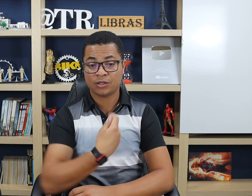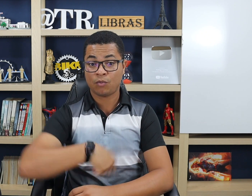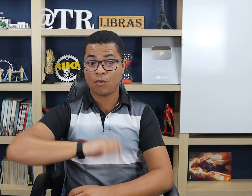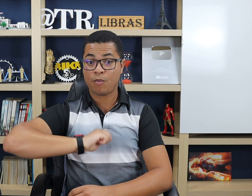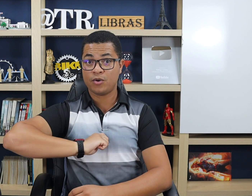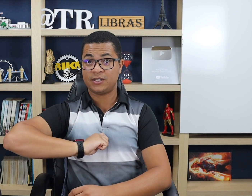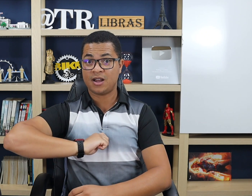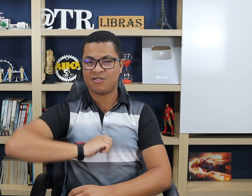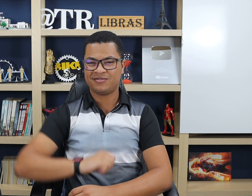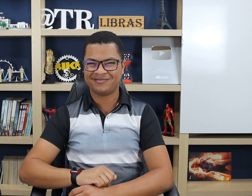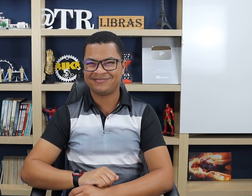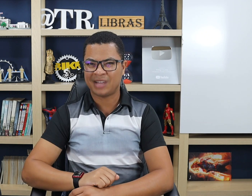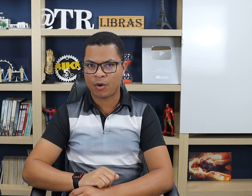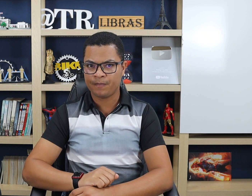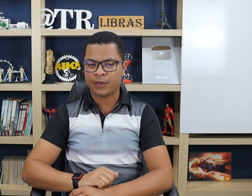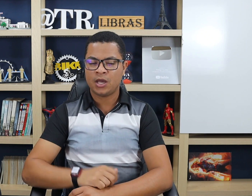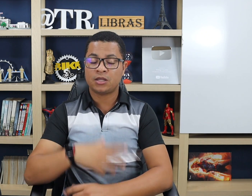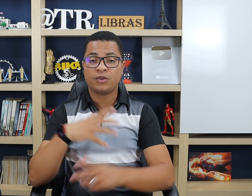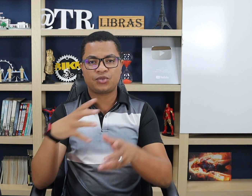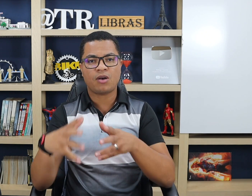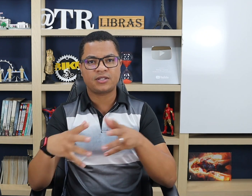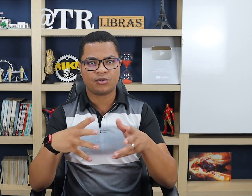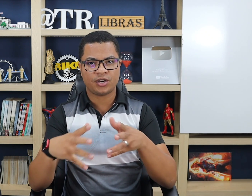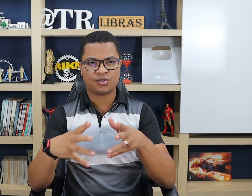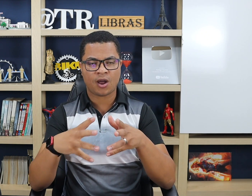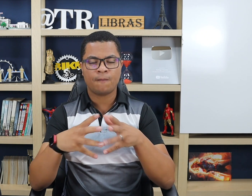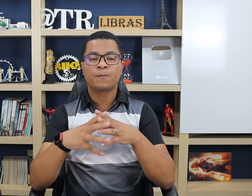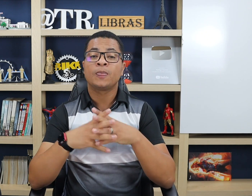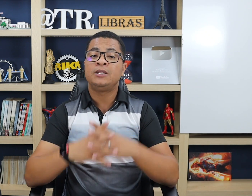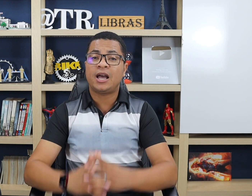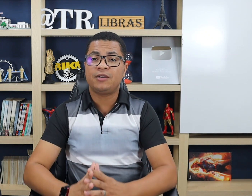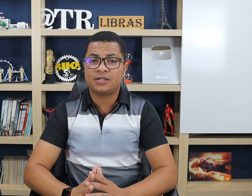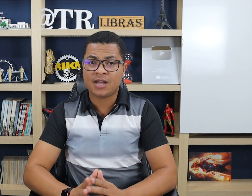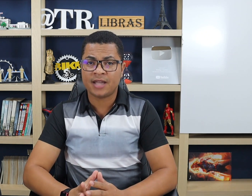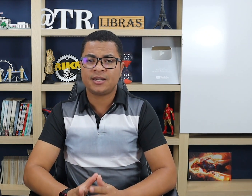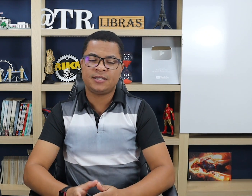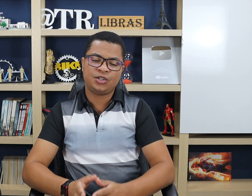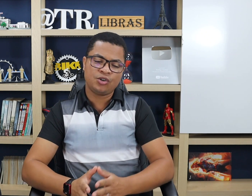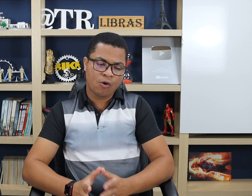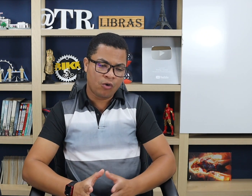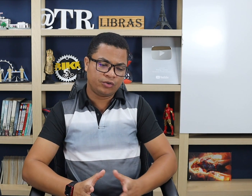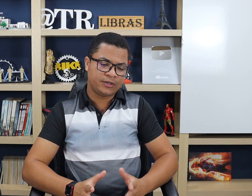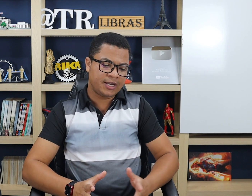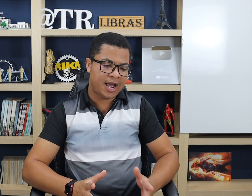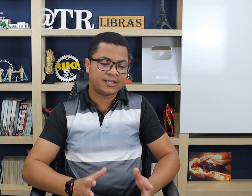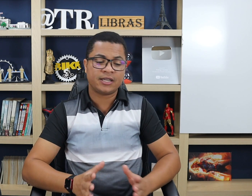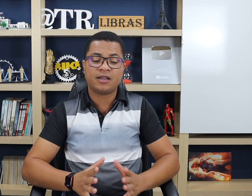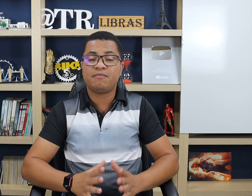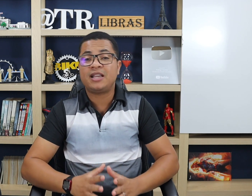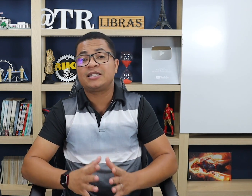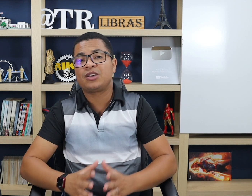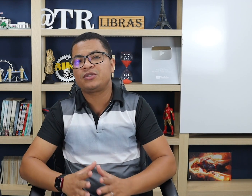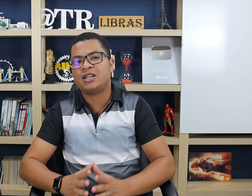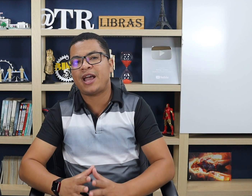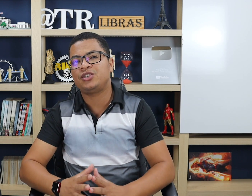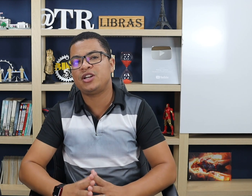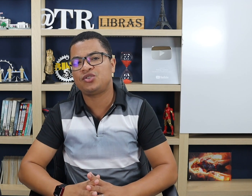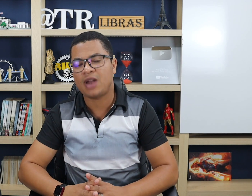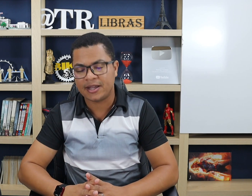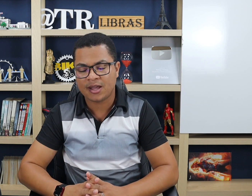Qual o meu sinal? Tá bom? Então isso é o sinal direcional. Na língua de sinais, existem outros sinais que também são sinais direcionais.